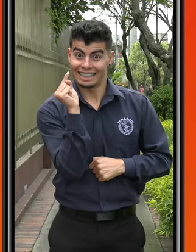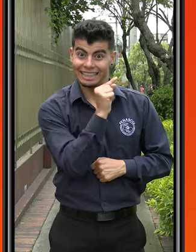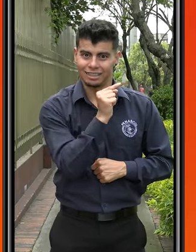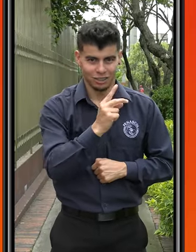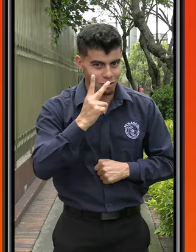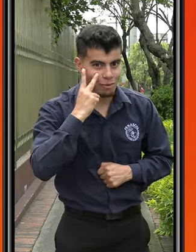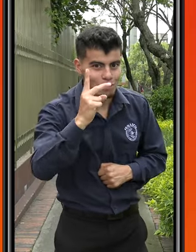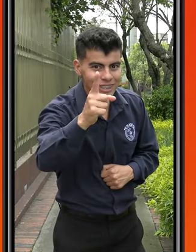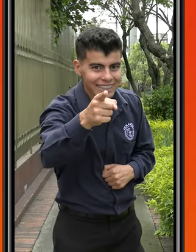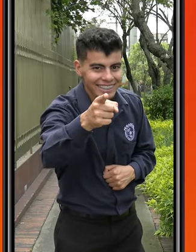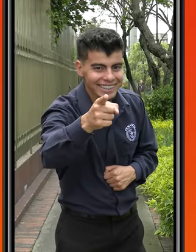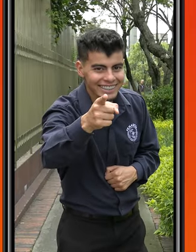¡Eso es! ¡Nos vemos!